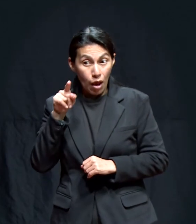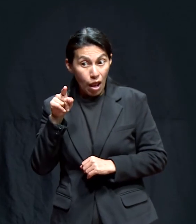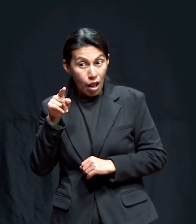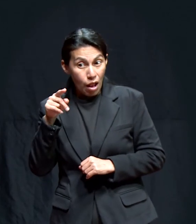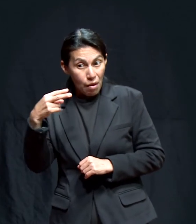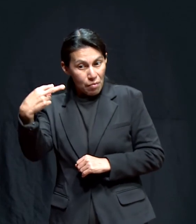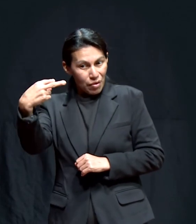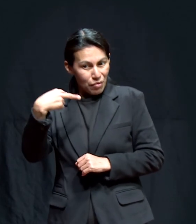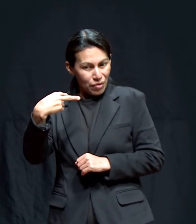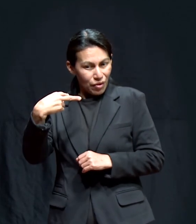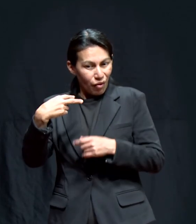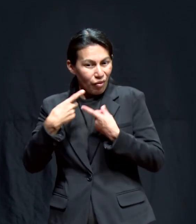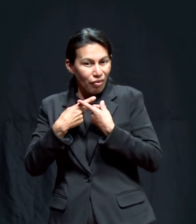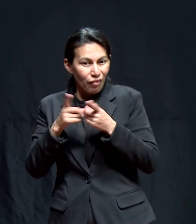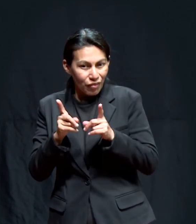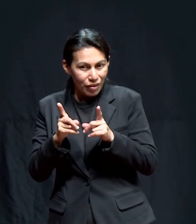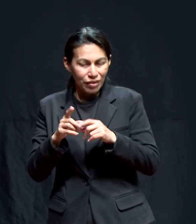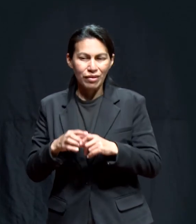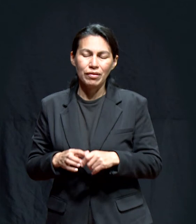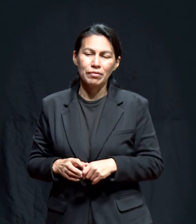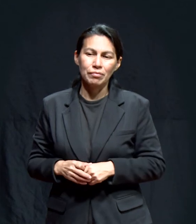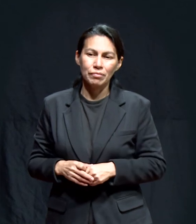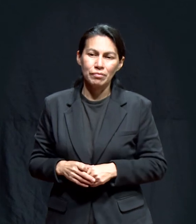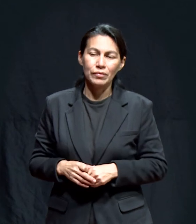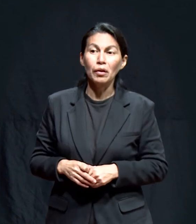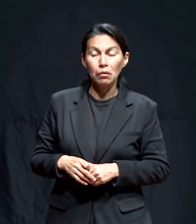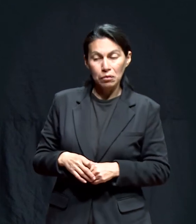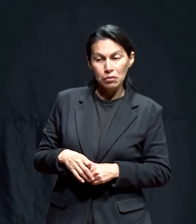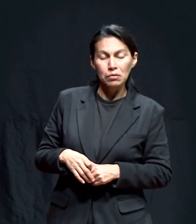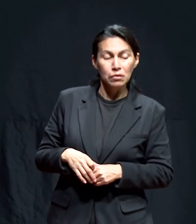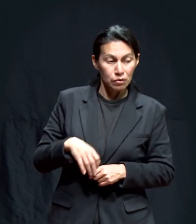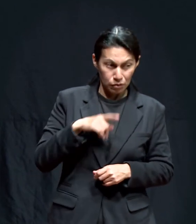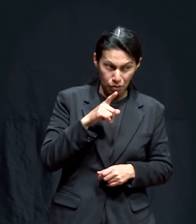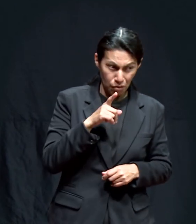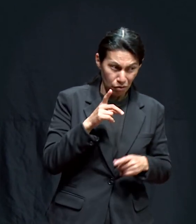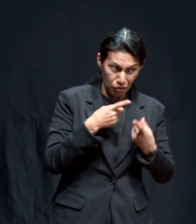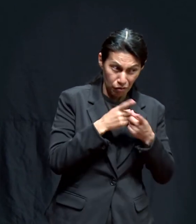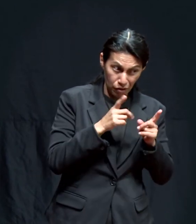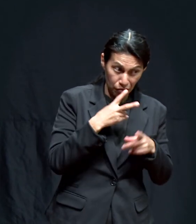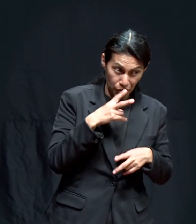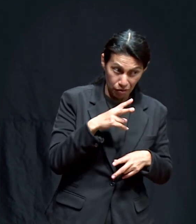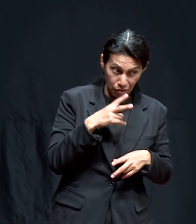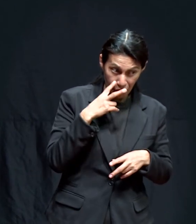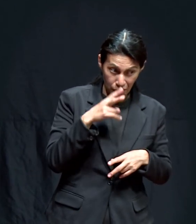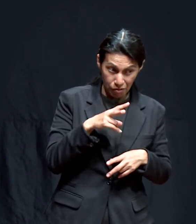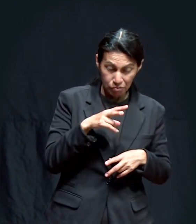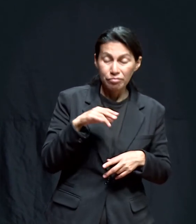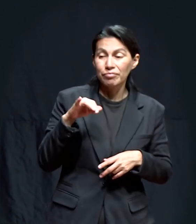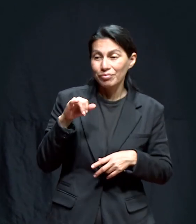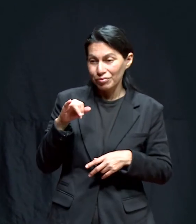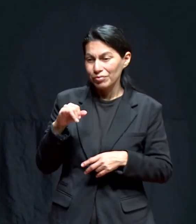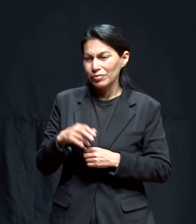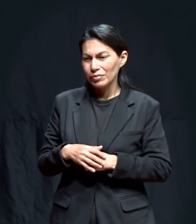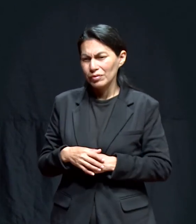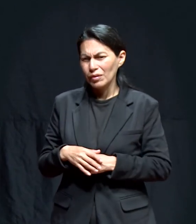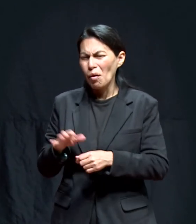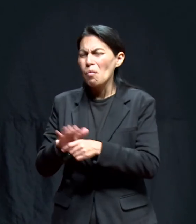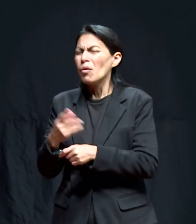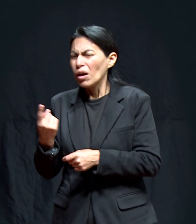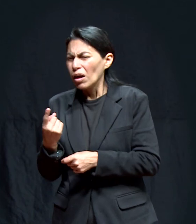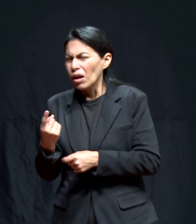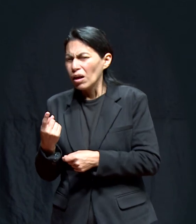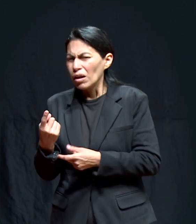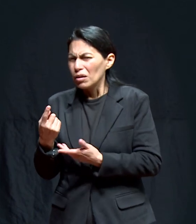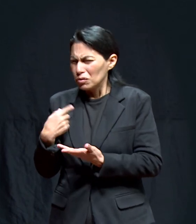Pero él me dijo que no. Él veía algo diferente en usted. Él veía algo diferente en mí. Y me dijo, ¿por qué? ¿Por qué usted es